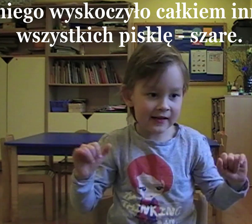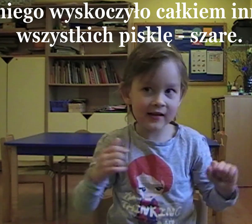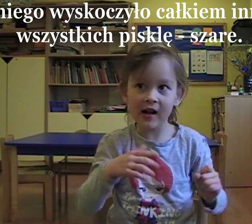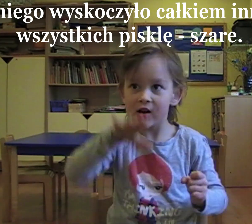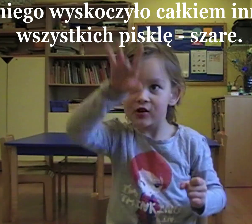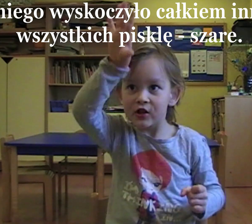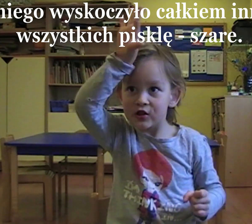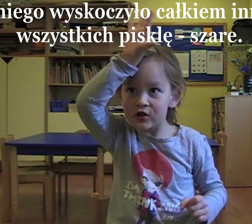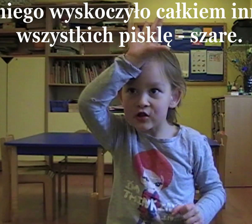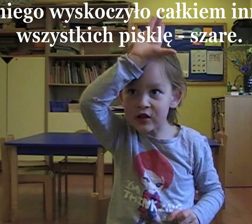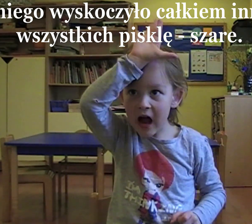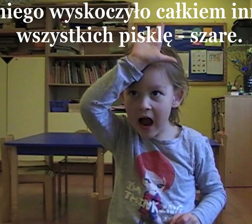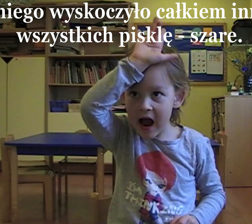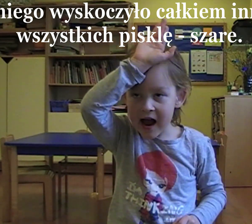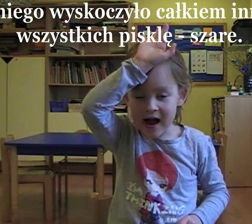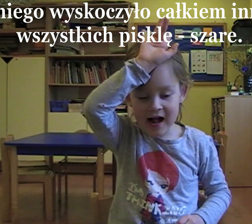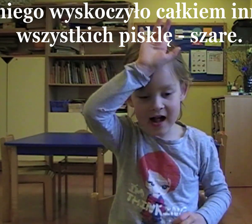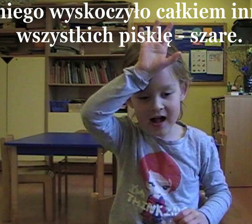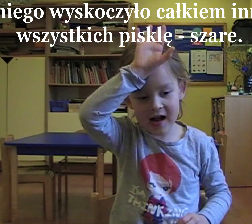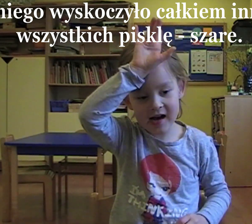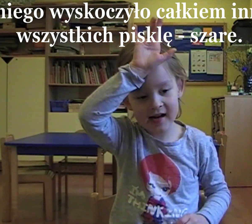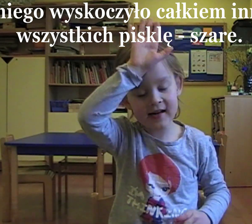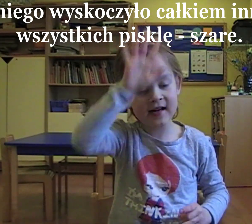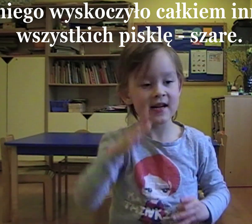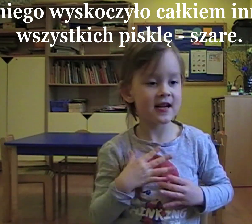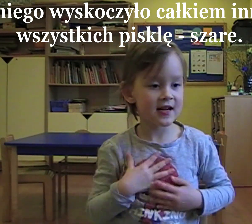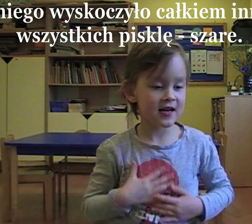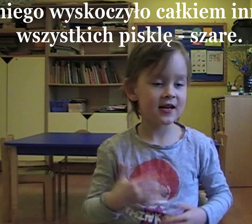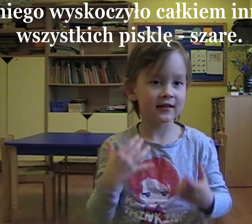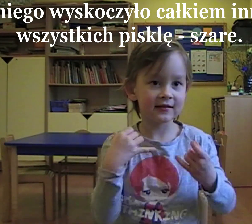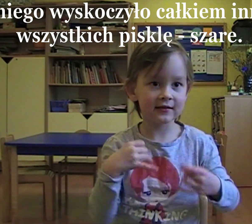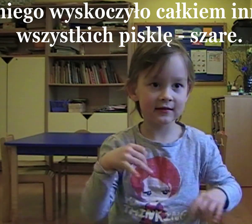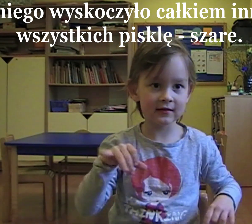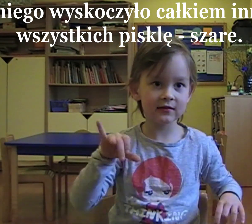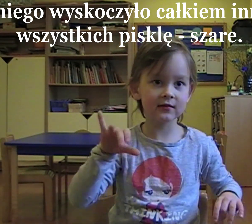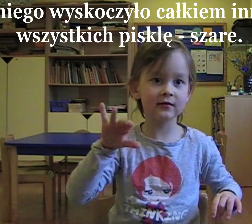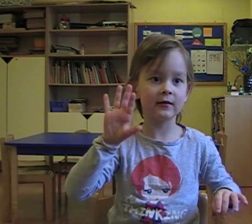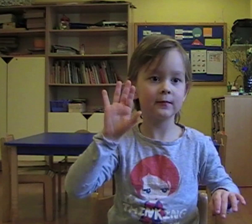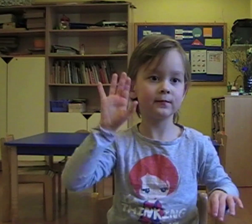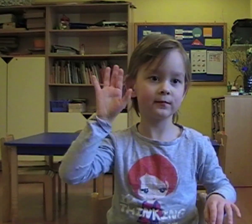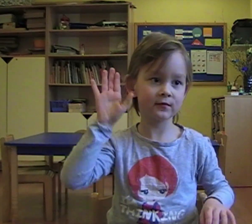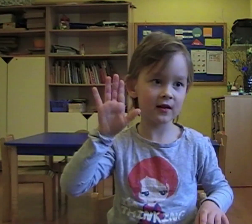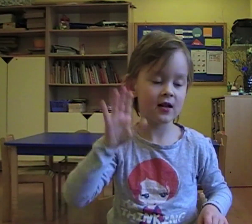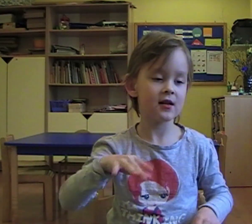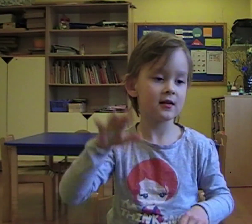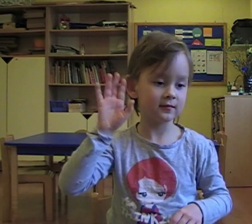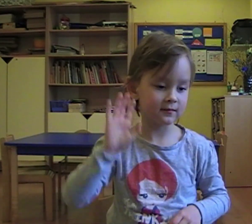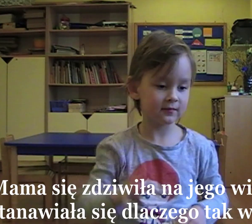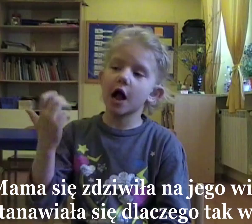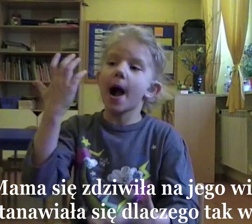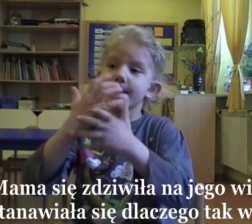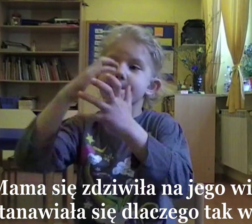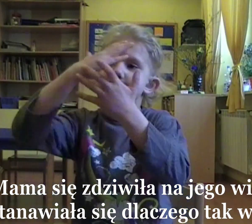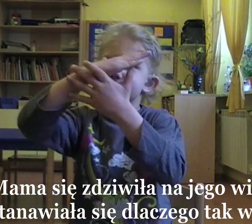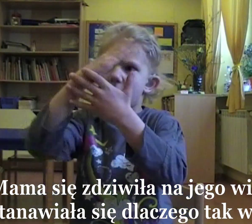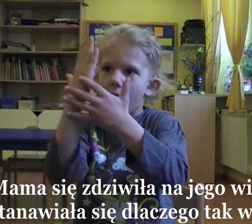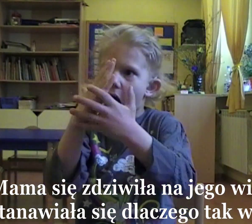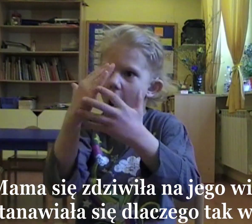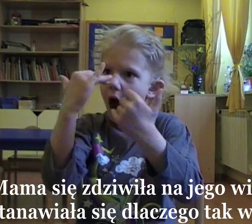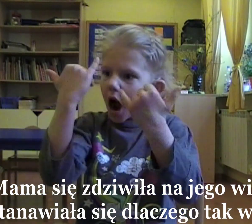niego wyskoczyło całkiem inne od wszystkich pisklę szare. Mama